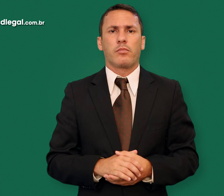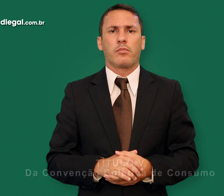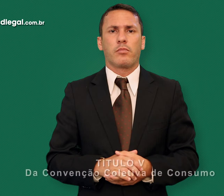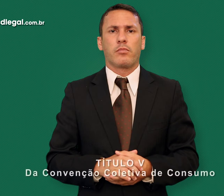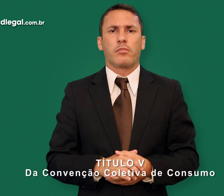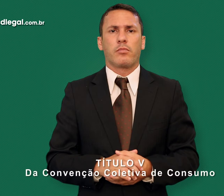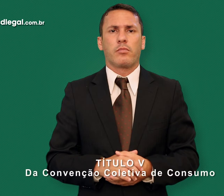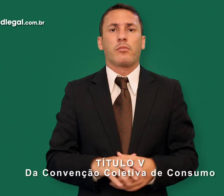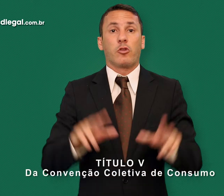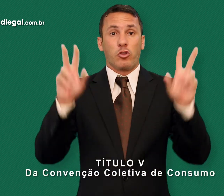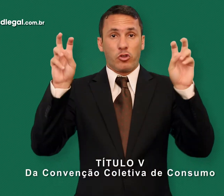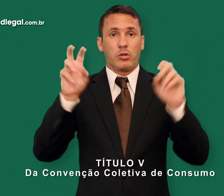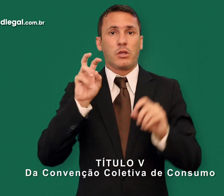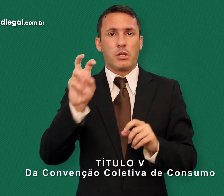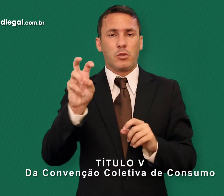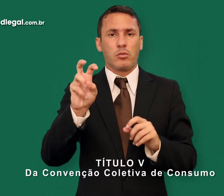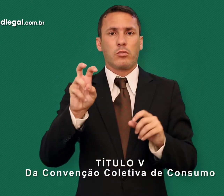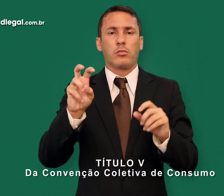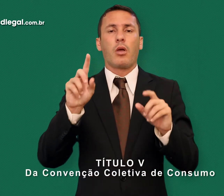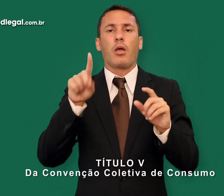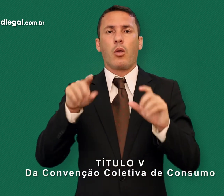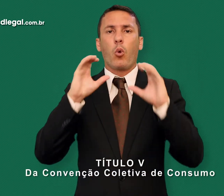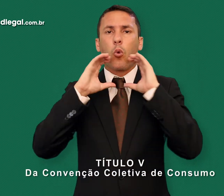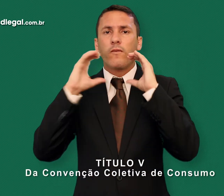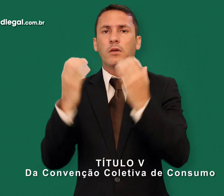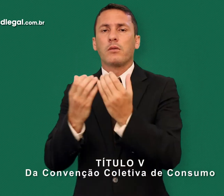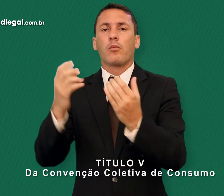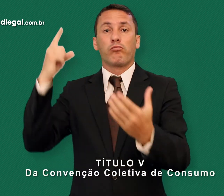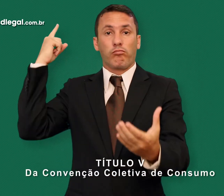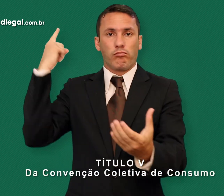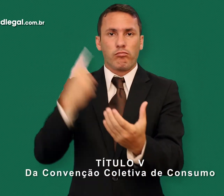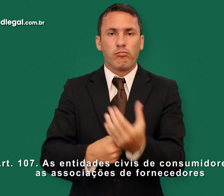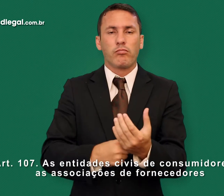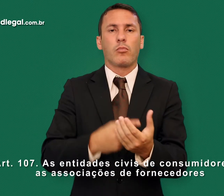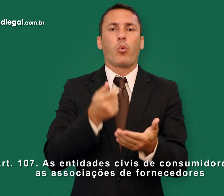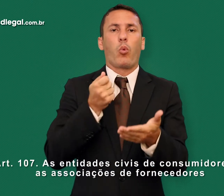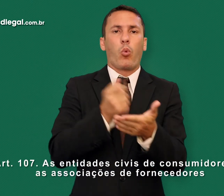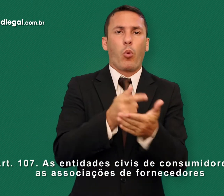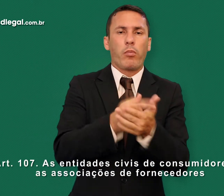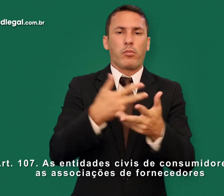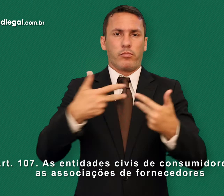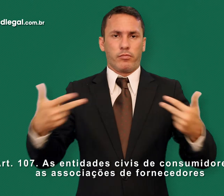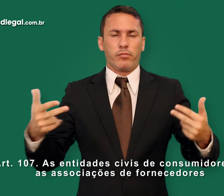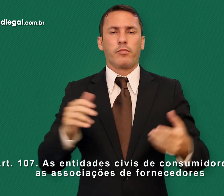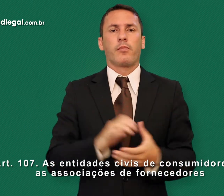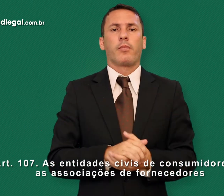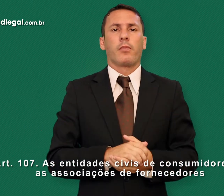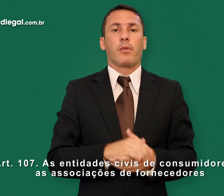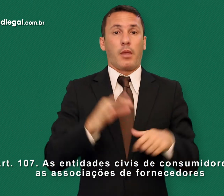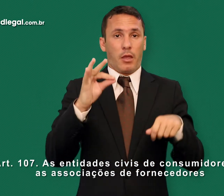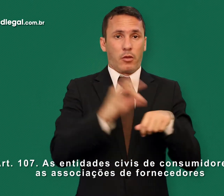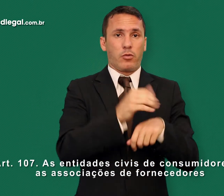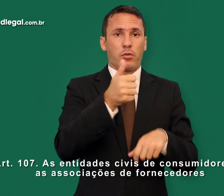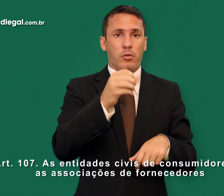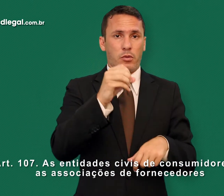TÍTULO V DA CONVENÇÃO COLETIVA DE CONSUMO Art. 107 As entidades civis de